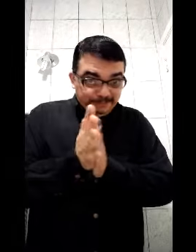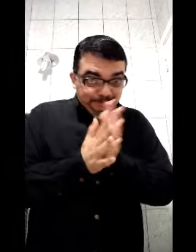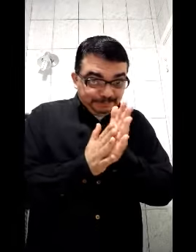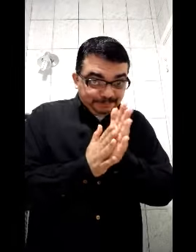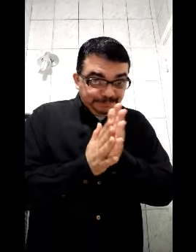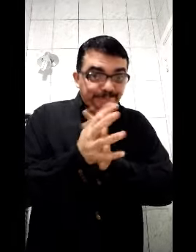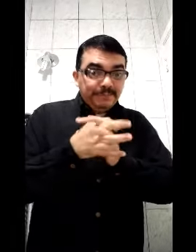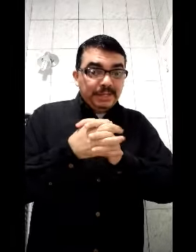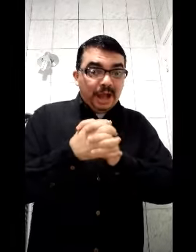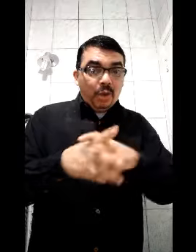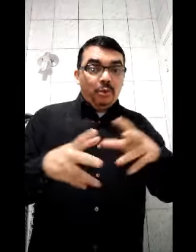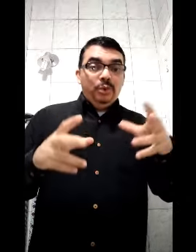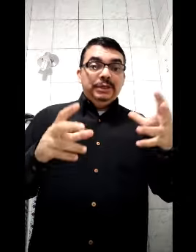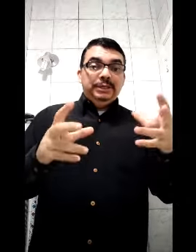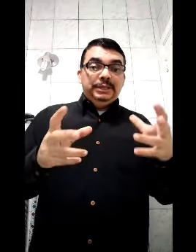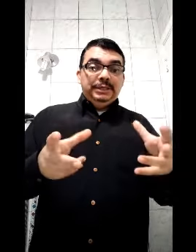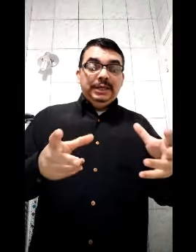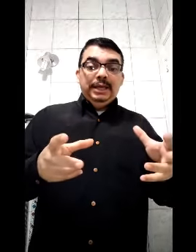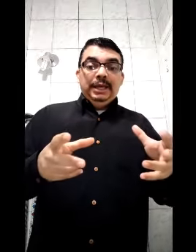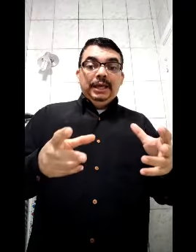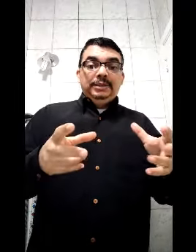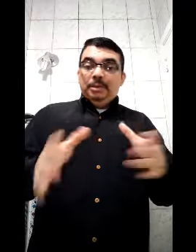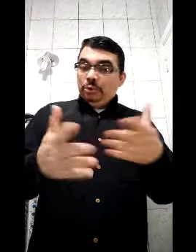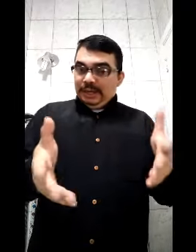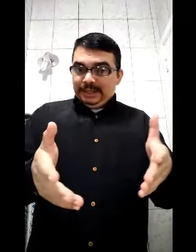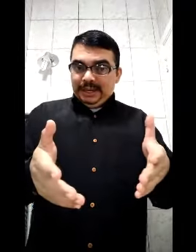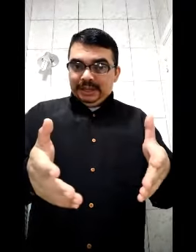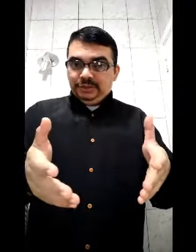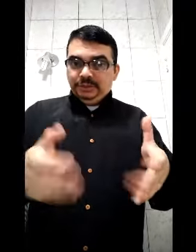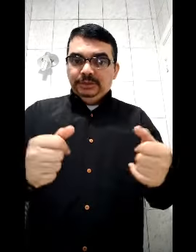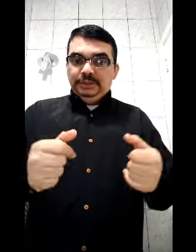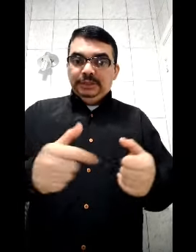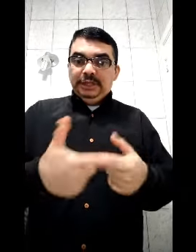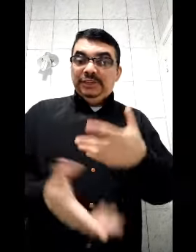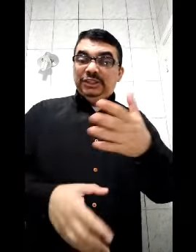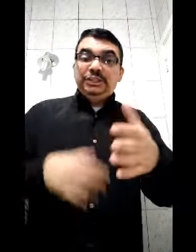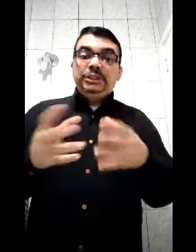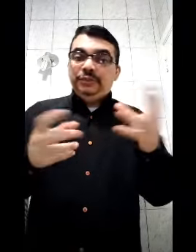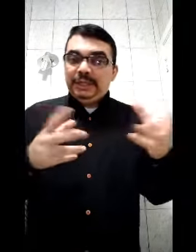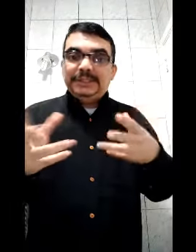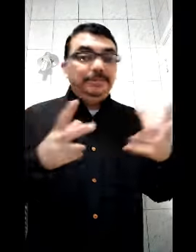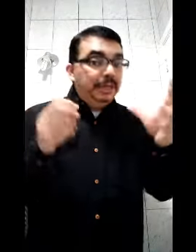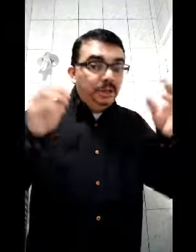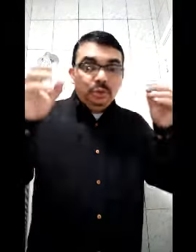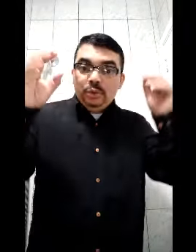algo que tem muito na internet e às vezes a gente fica assim meio